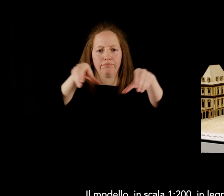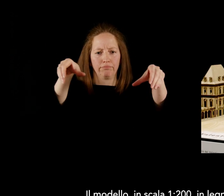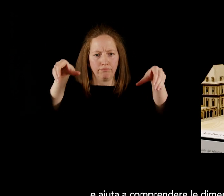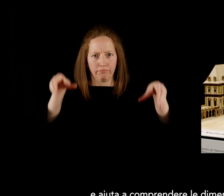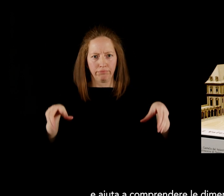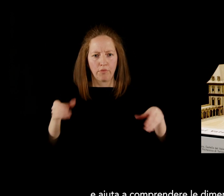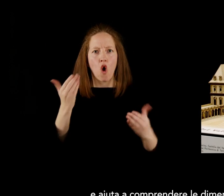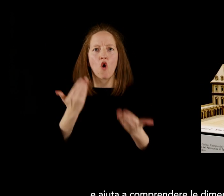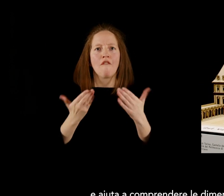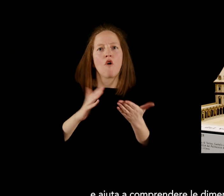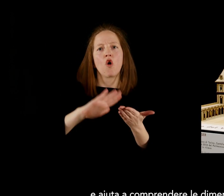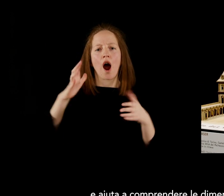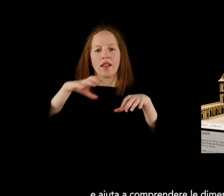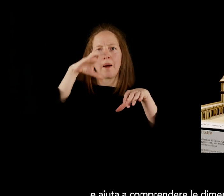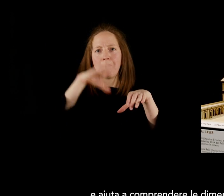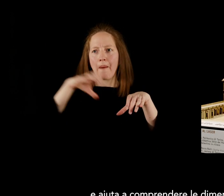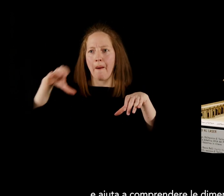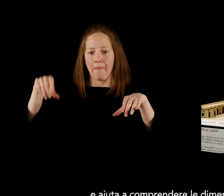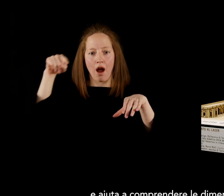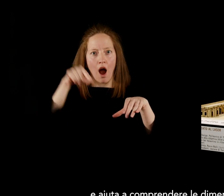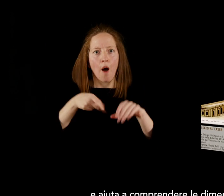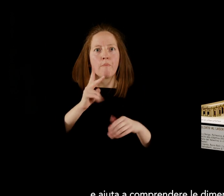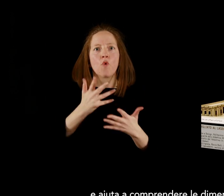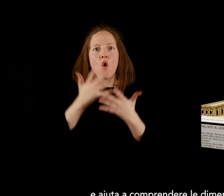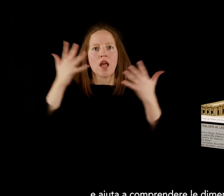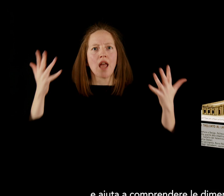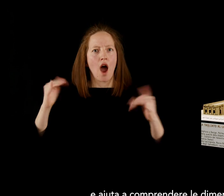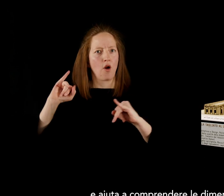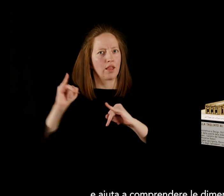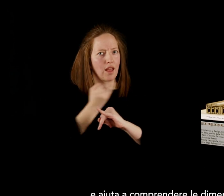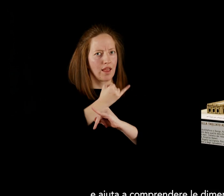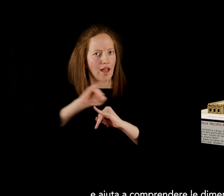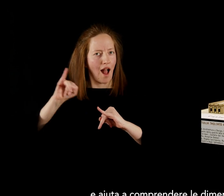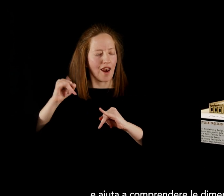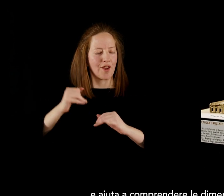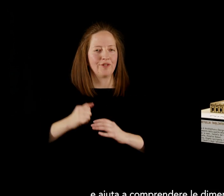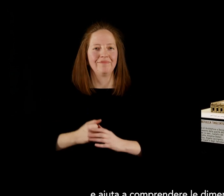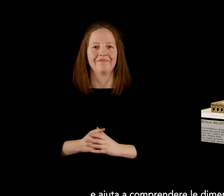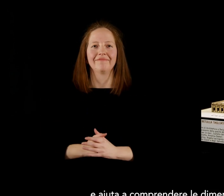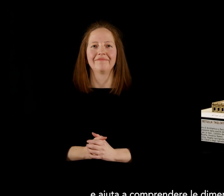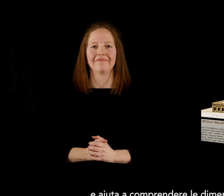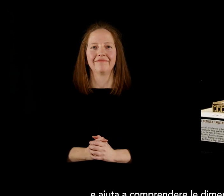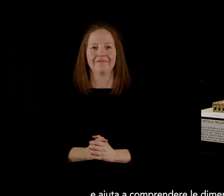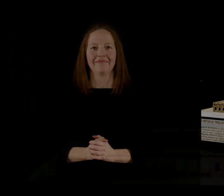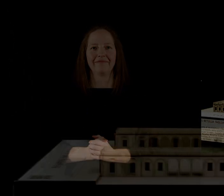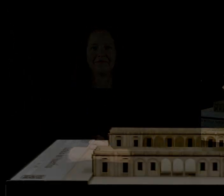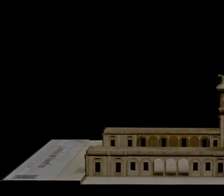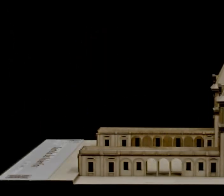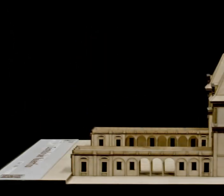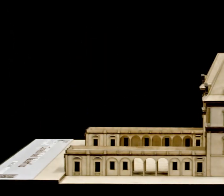manufatto e aiuta a comprendere le dimensioni e le proporzioni tra i diversi elementi costruttivi.